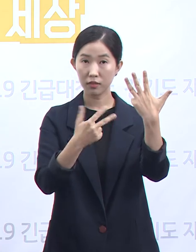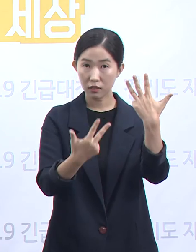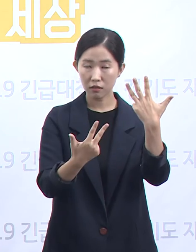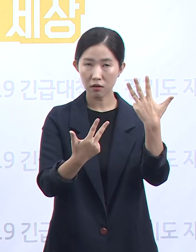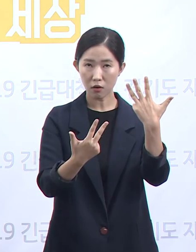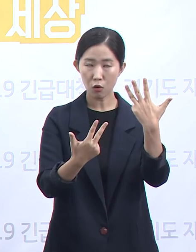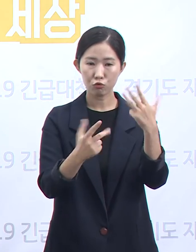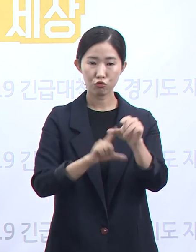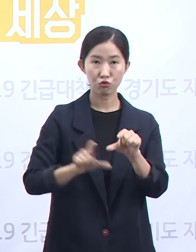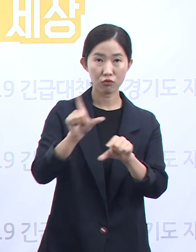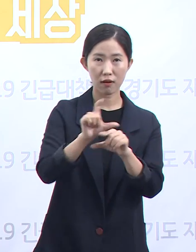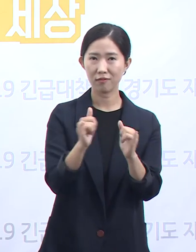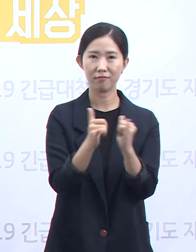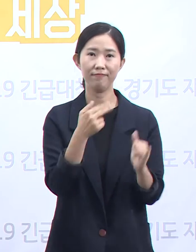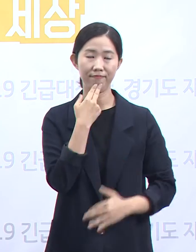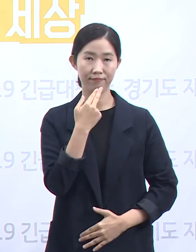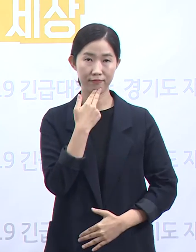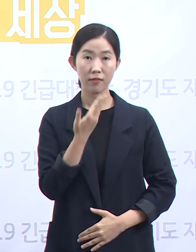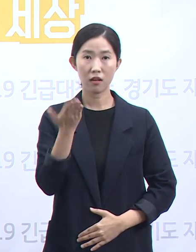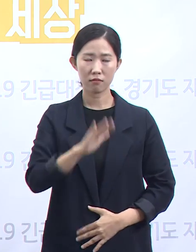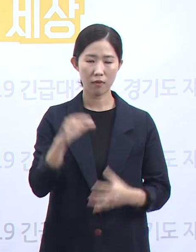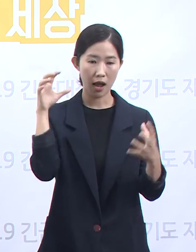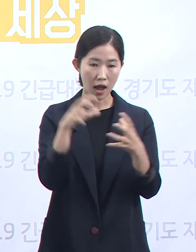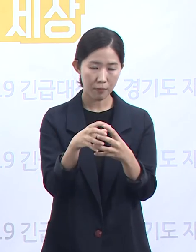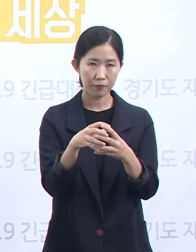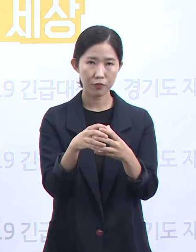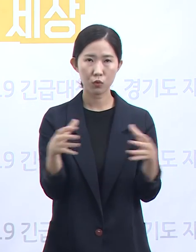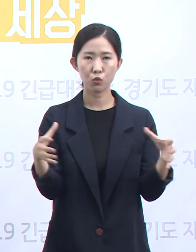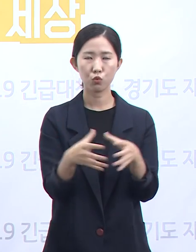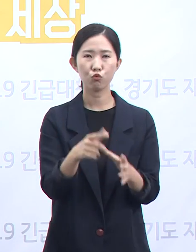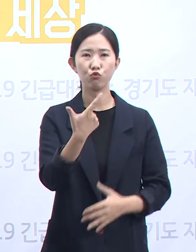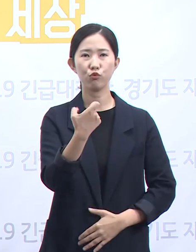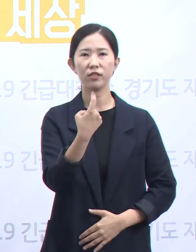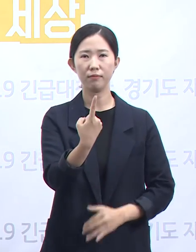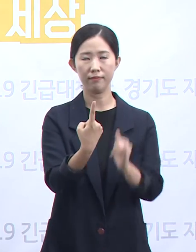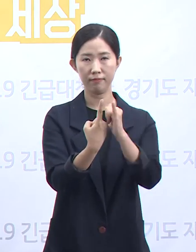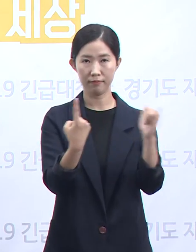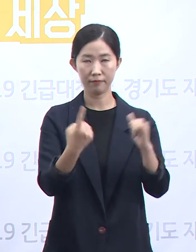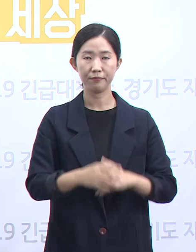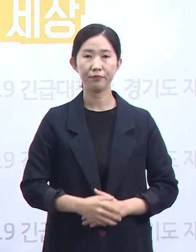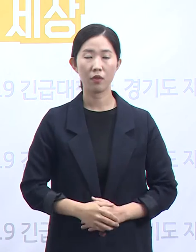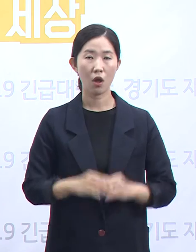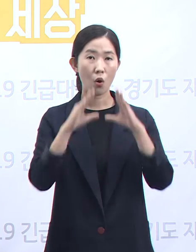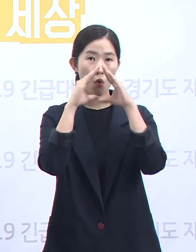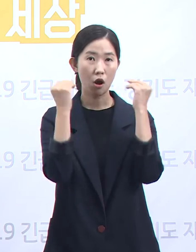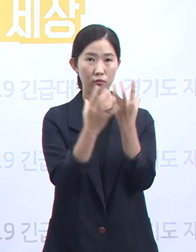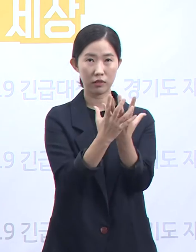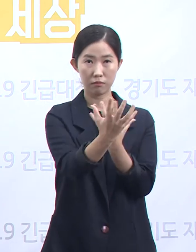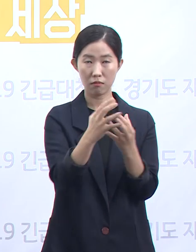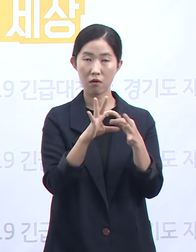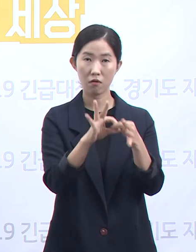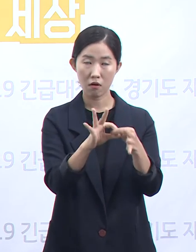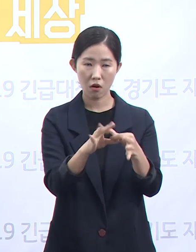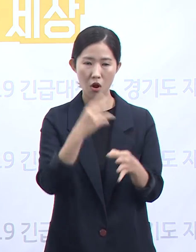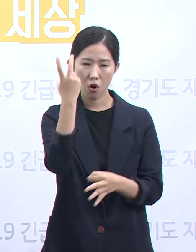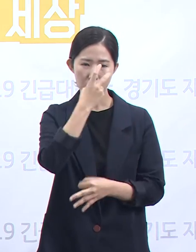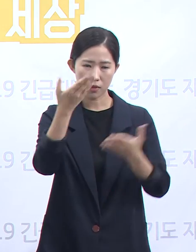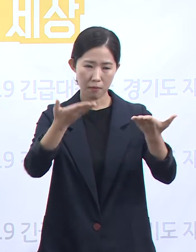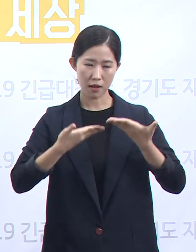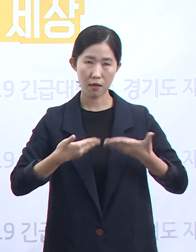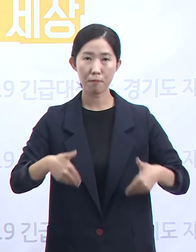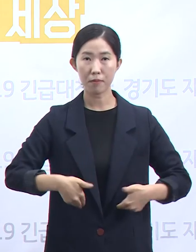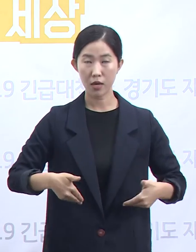없었으며 누적 확진자는 총 61명입니다. 광화문 집회와 관련해서는 검사 대상